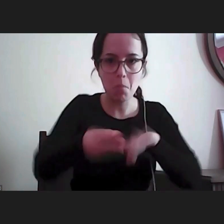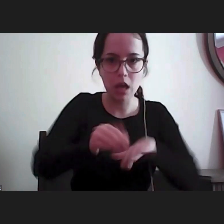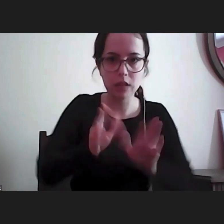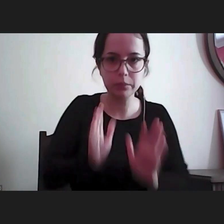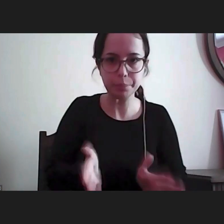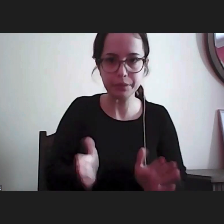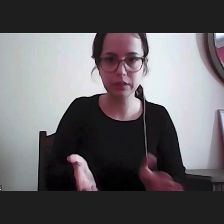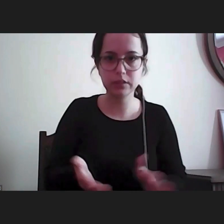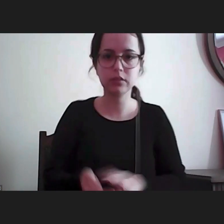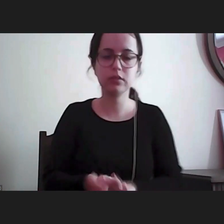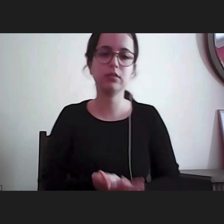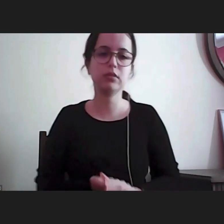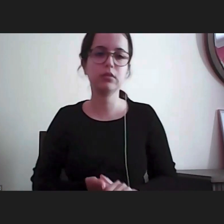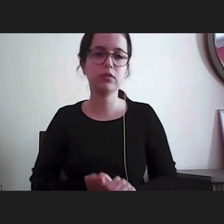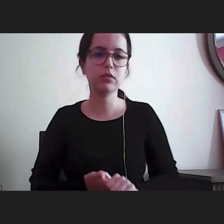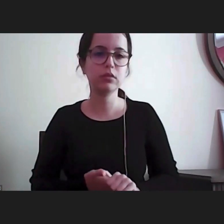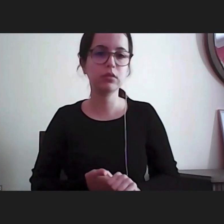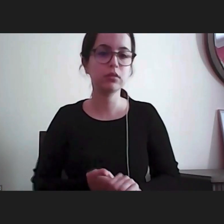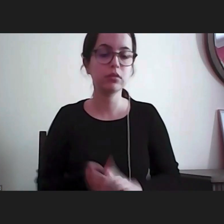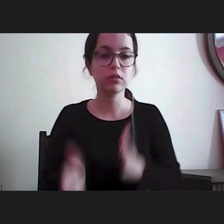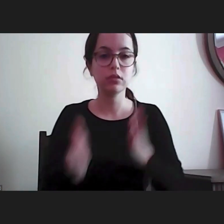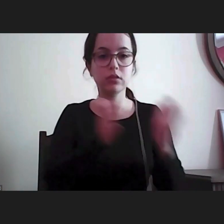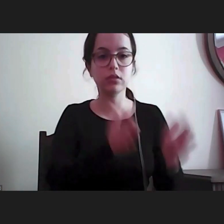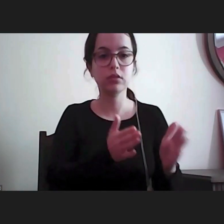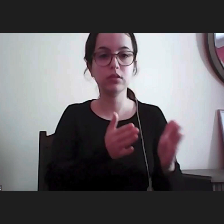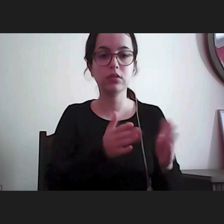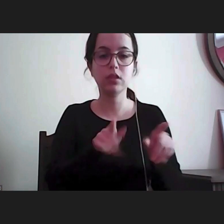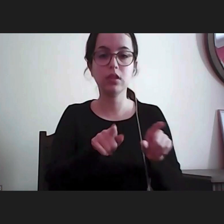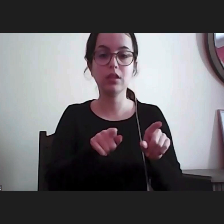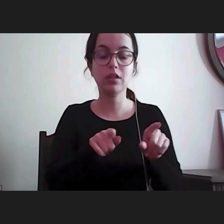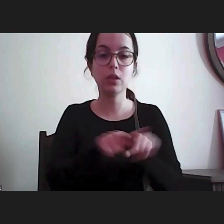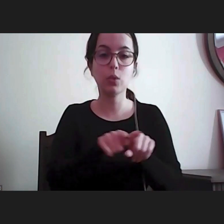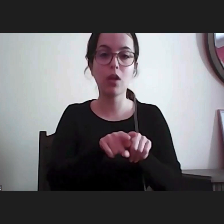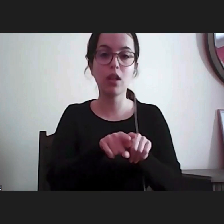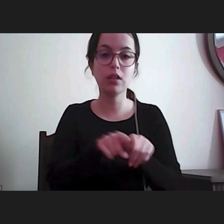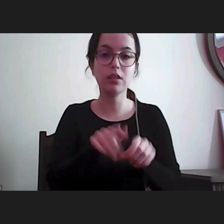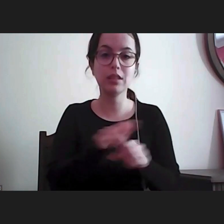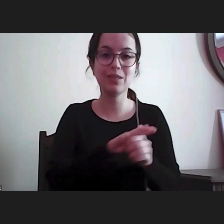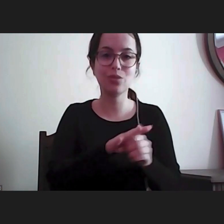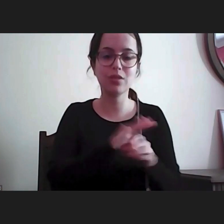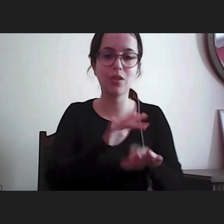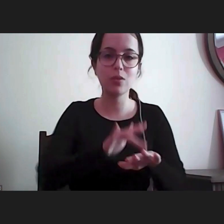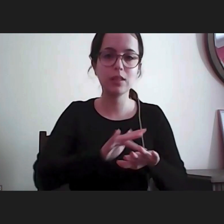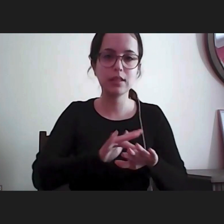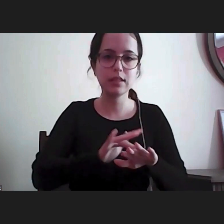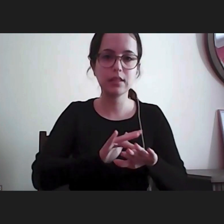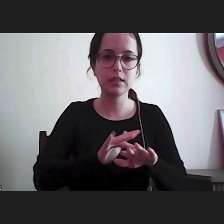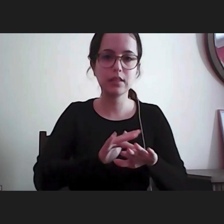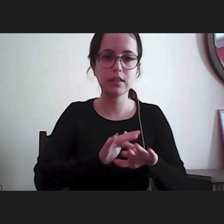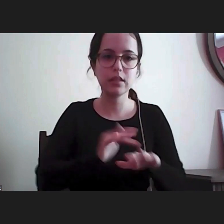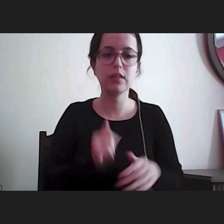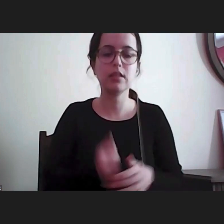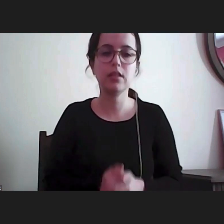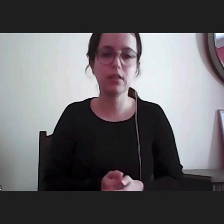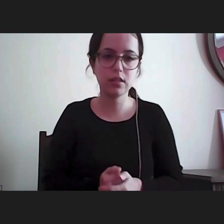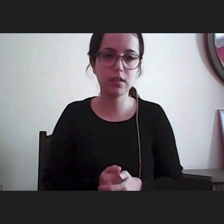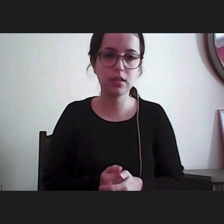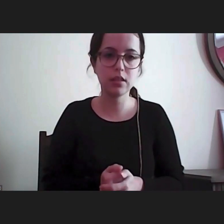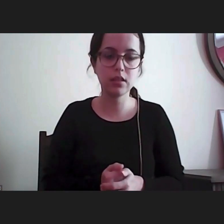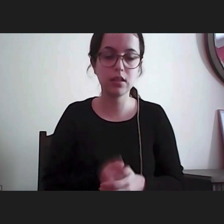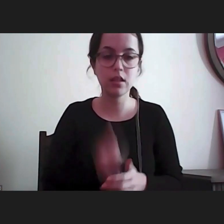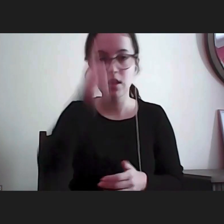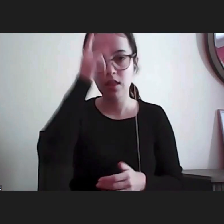Por um lado, as pessoas em situação de vulnerabilidade. Portanto, é a ideia da senhora Provedora, aliás, isso foi